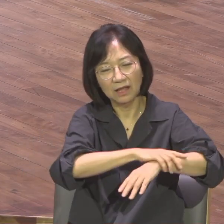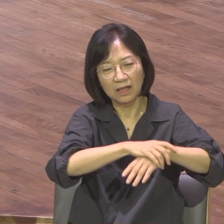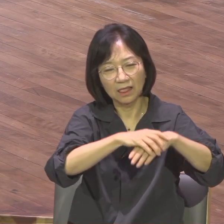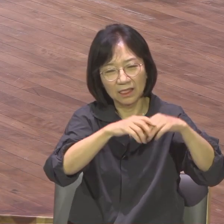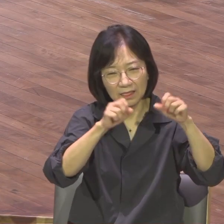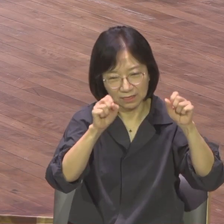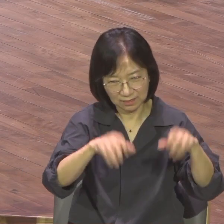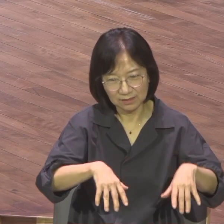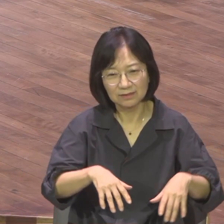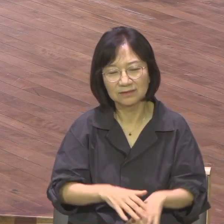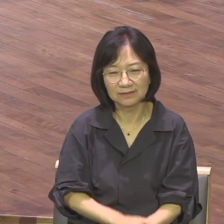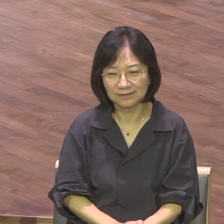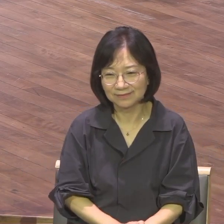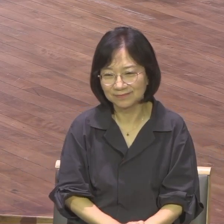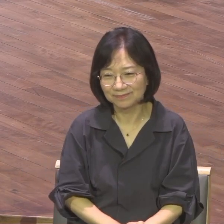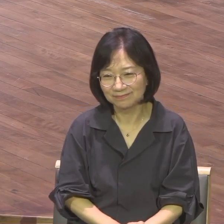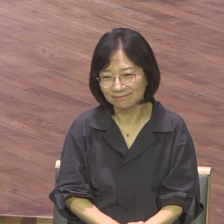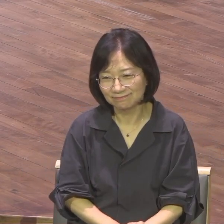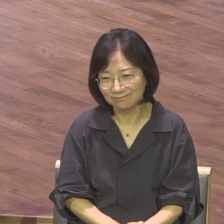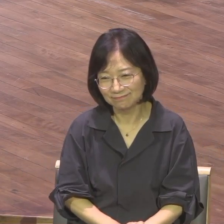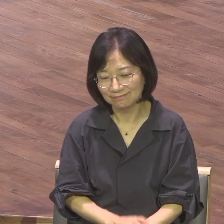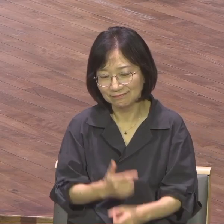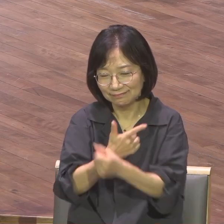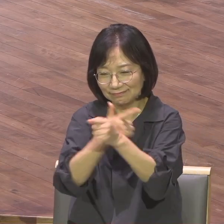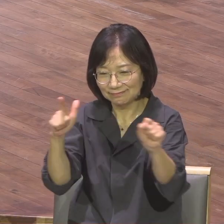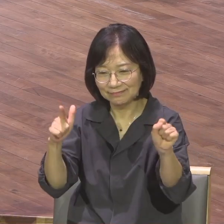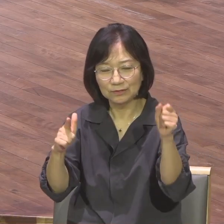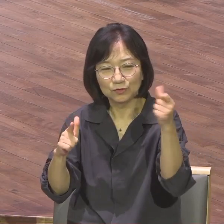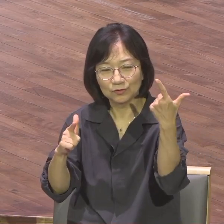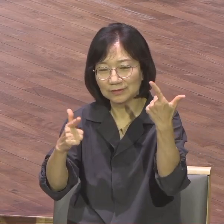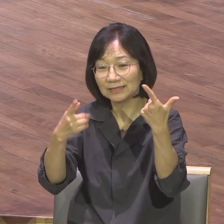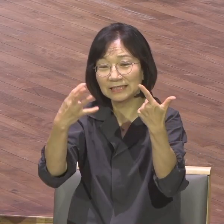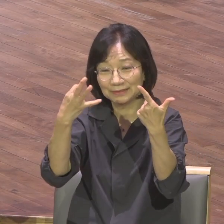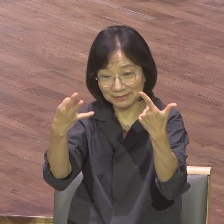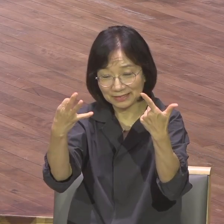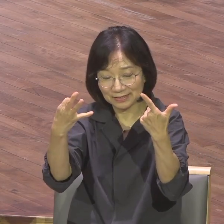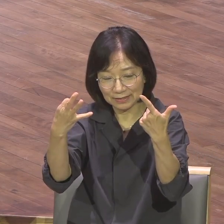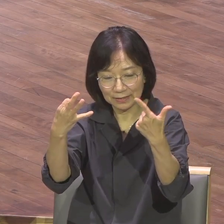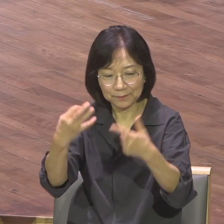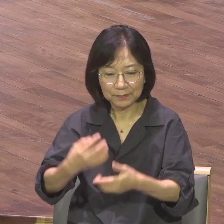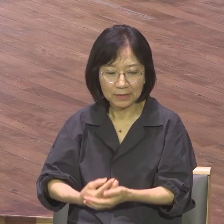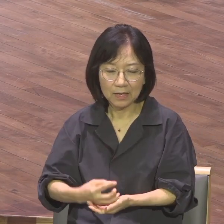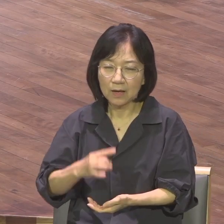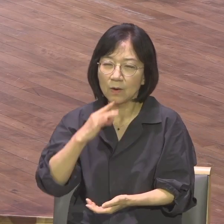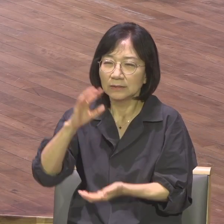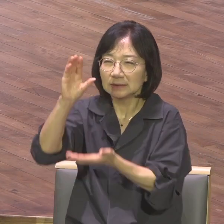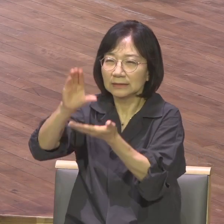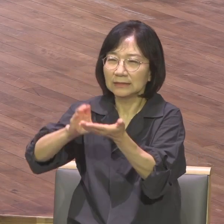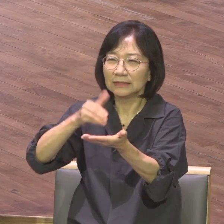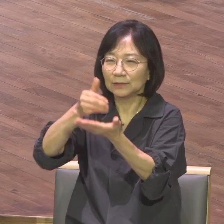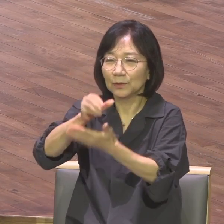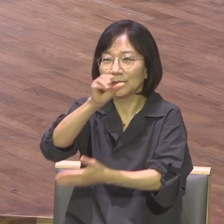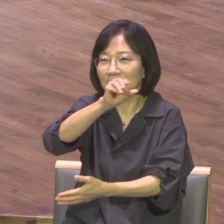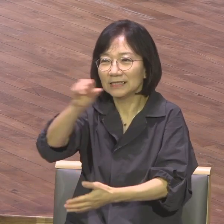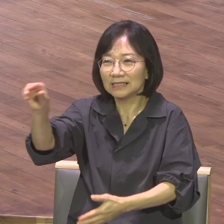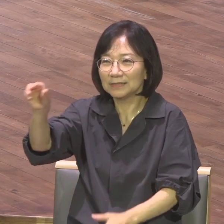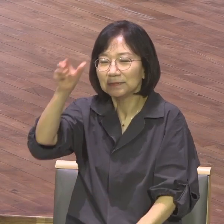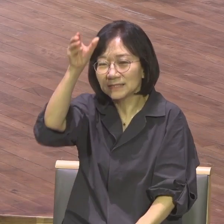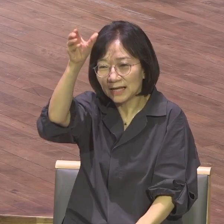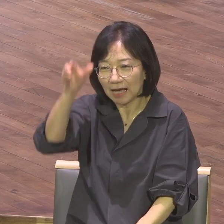그래서 바울은 갈라디아사 6장 14절에 고백합니다 오직 그리스도의 십자가 외에는 결코 자랑할 것이